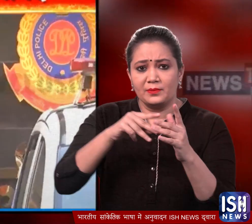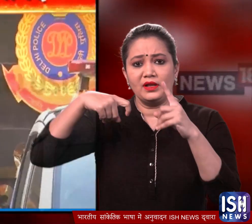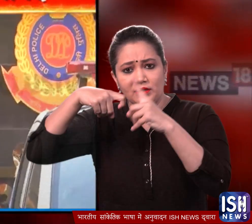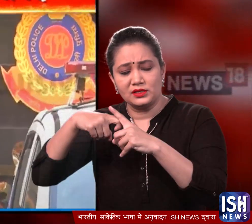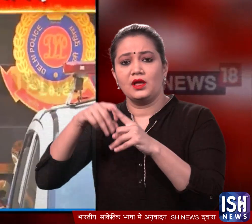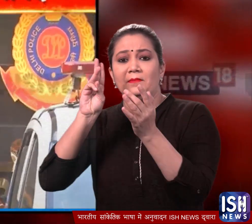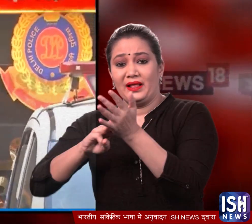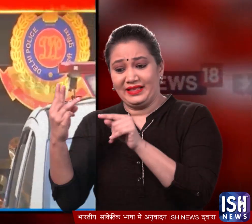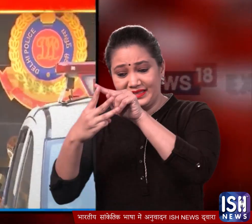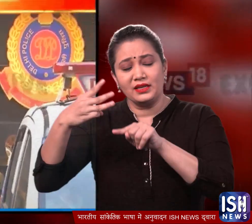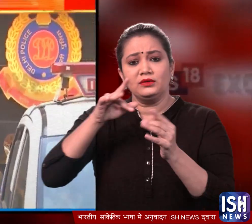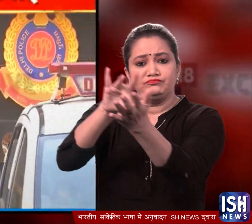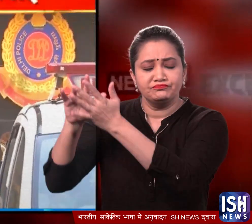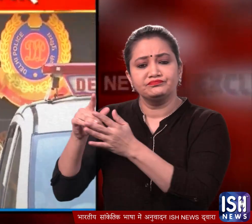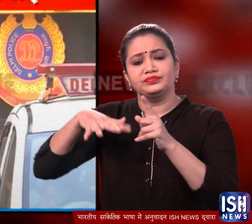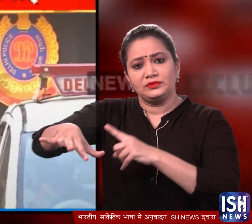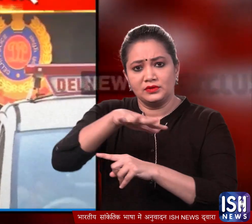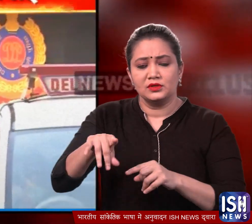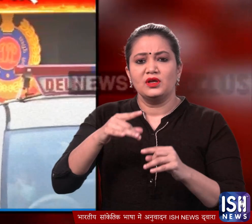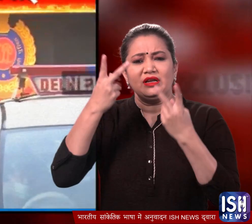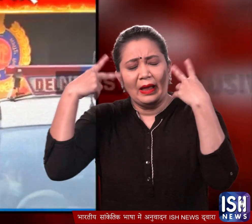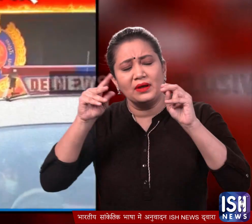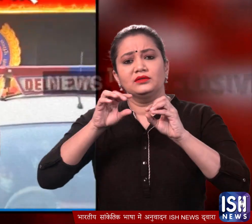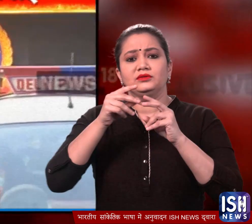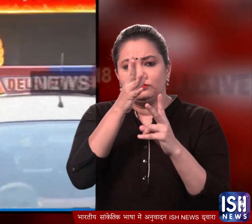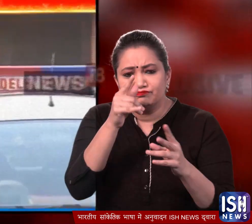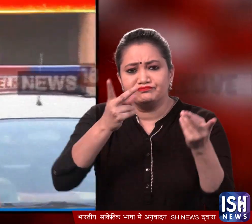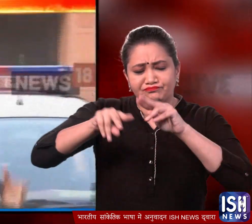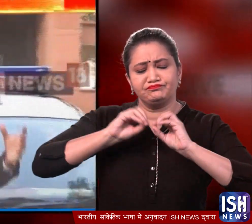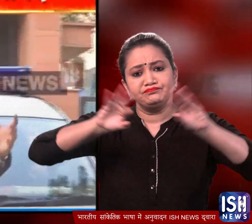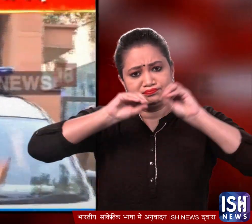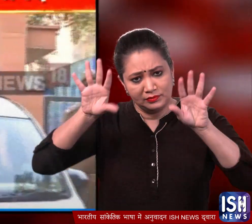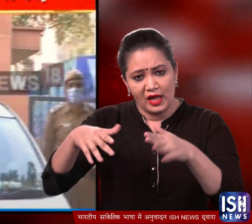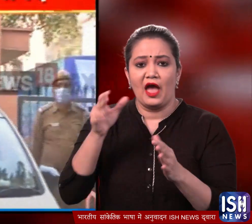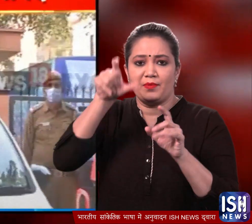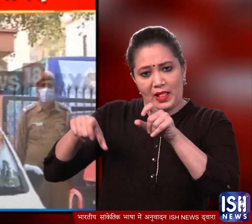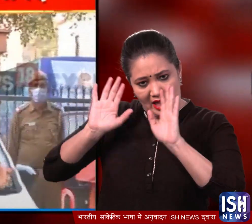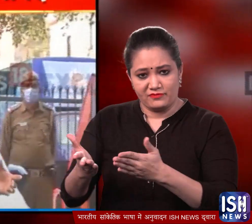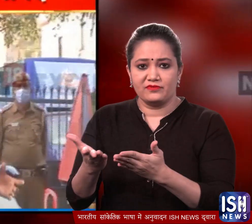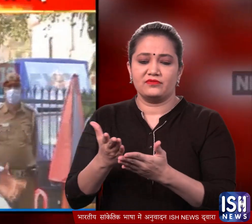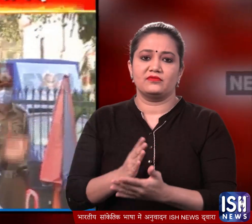कि ये तमाम वो इलाके हैं जहां पर दरजनों की तादात में नकली नोटों के तसकर मोजूद हैं।